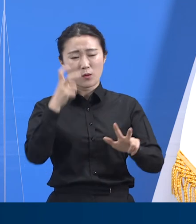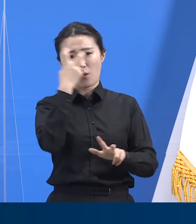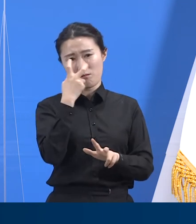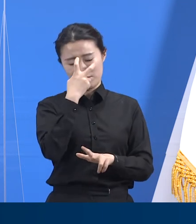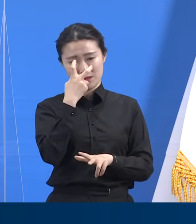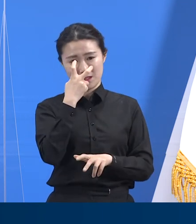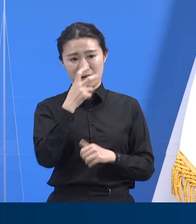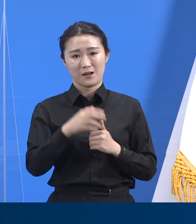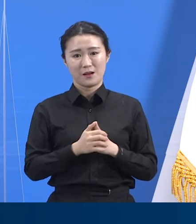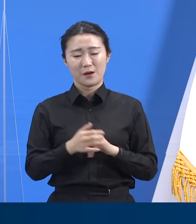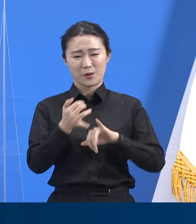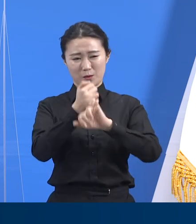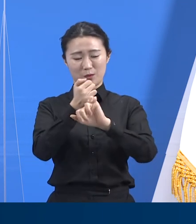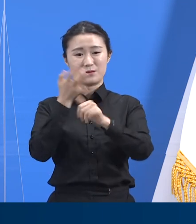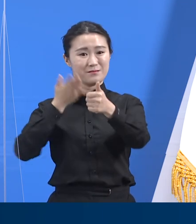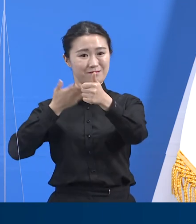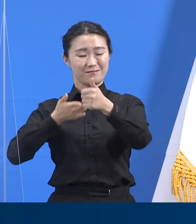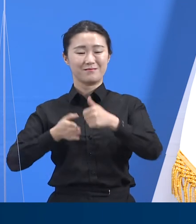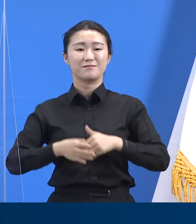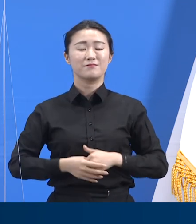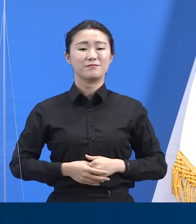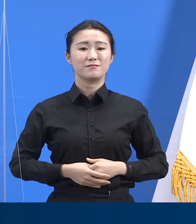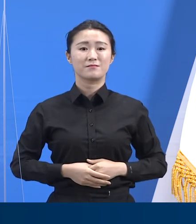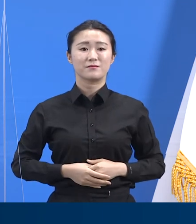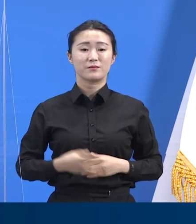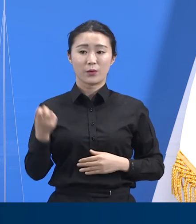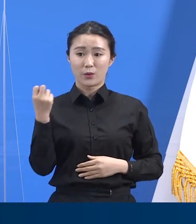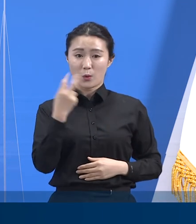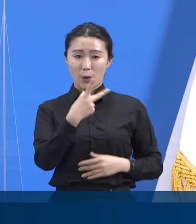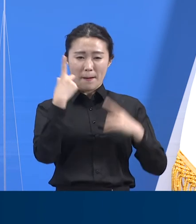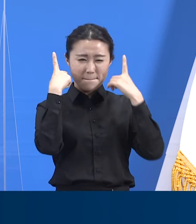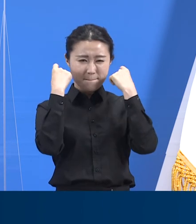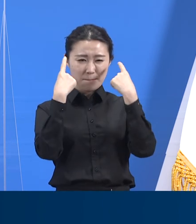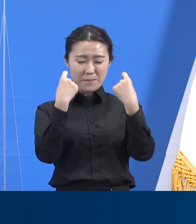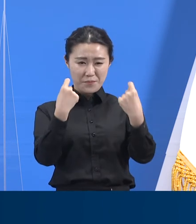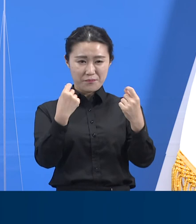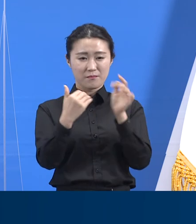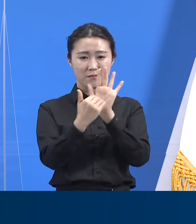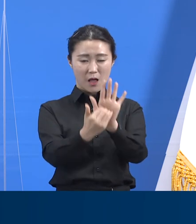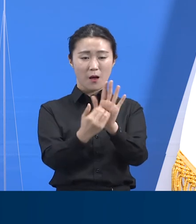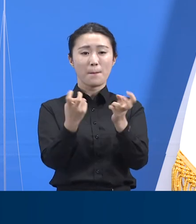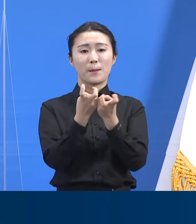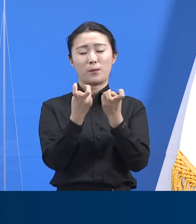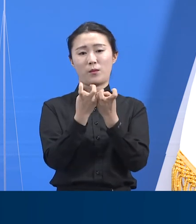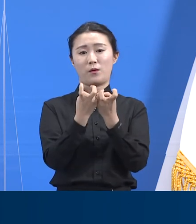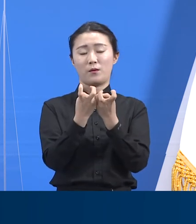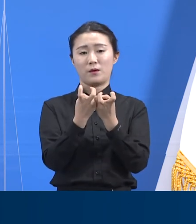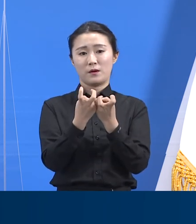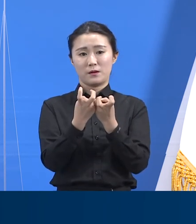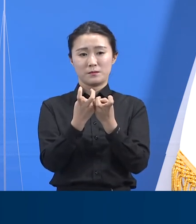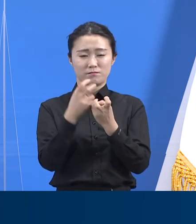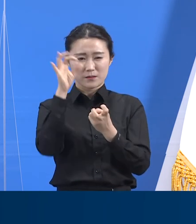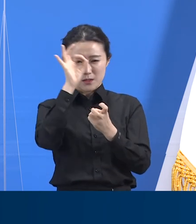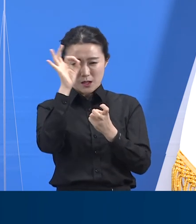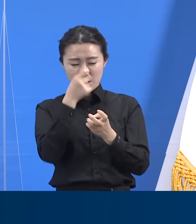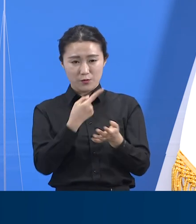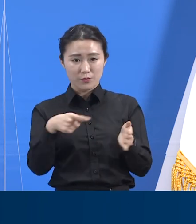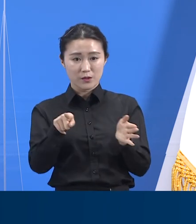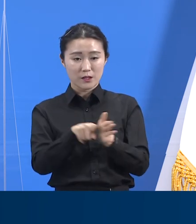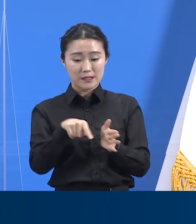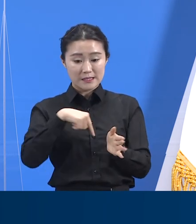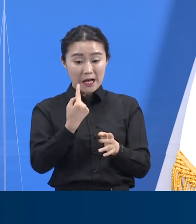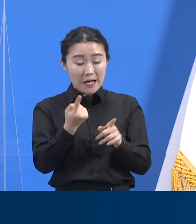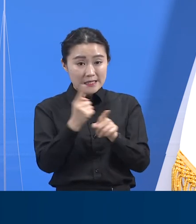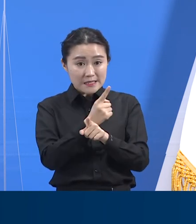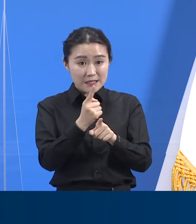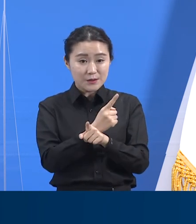한편 지속가능한 방역체계 모색을 위한 경기도 코로나19 자가치료 심포지엄이